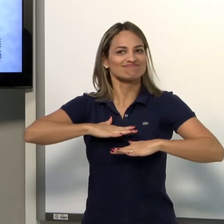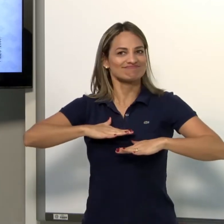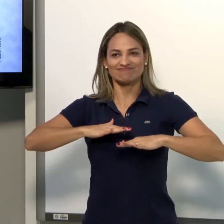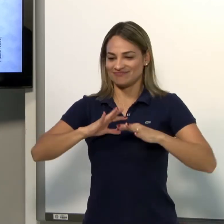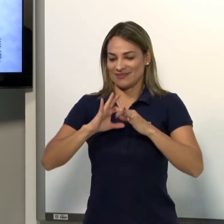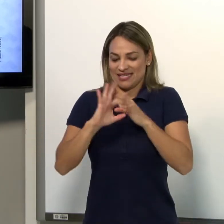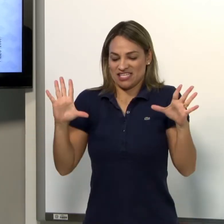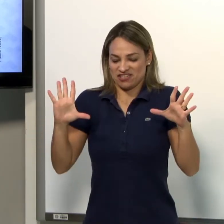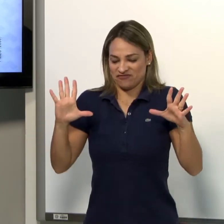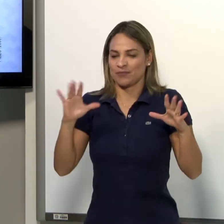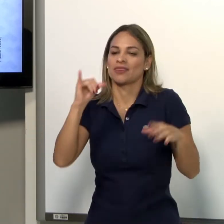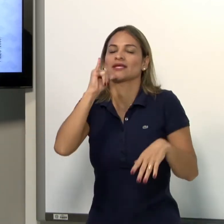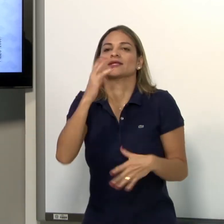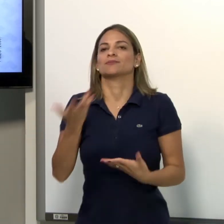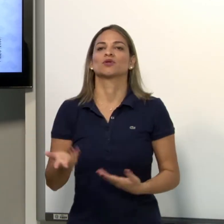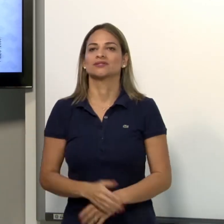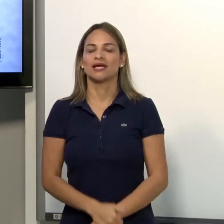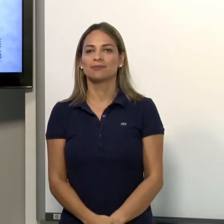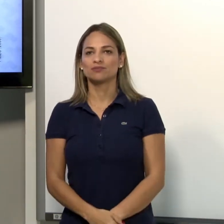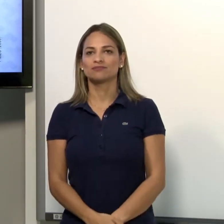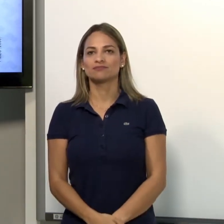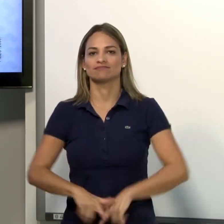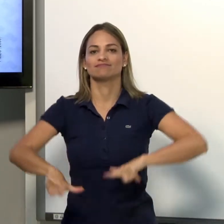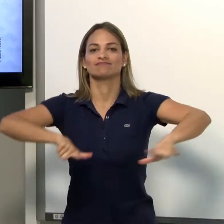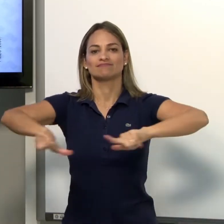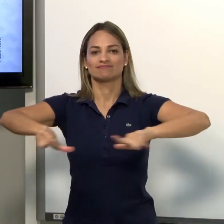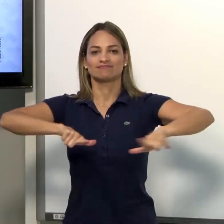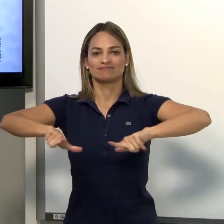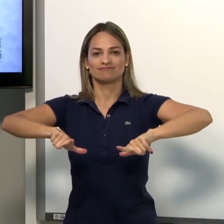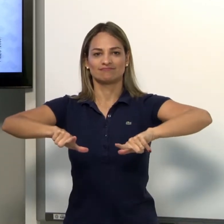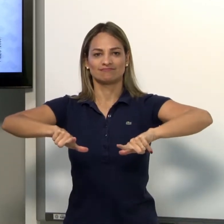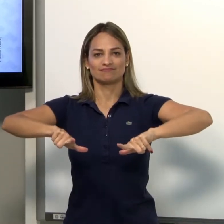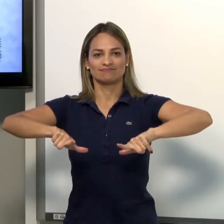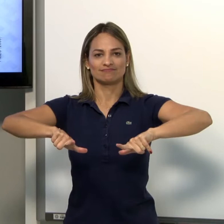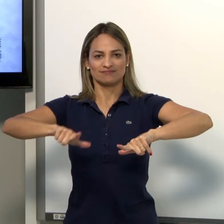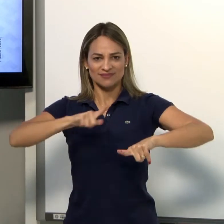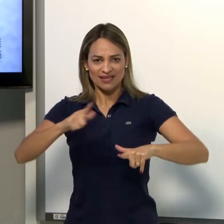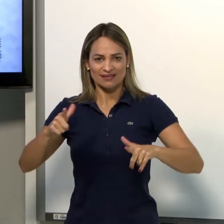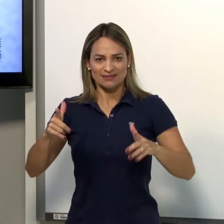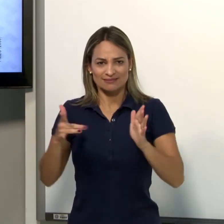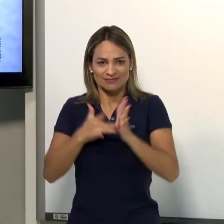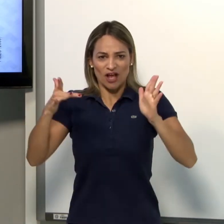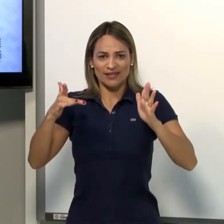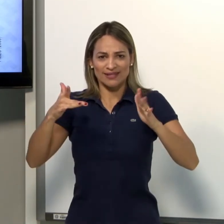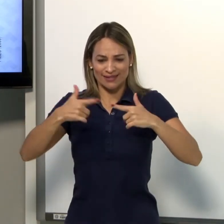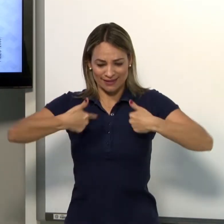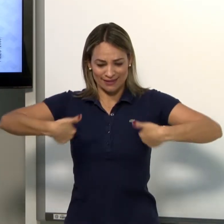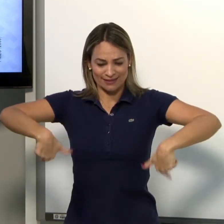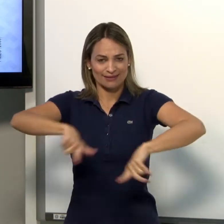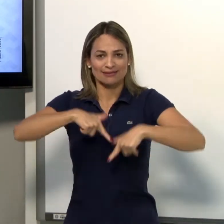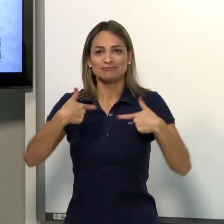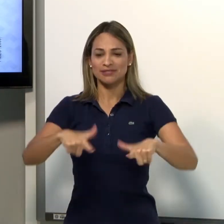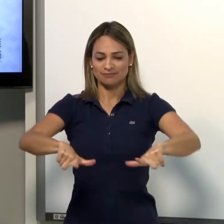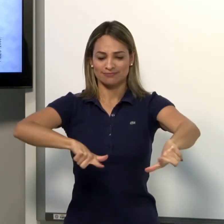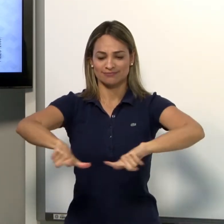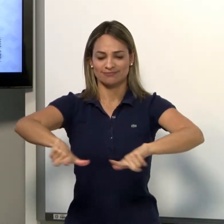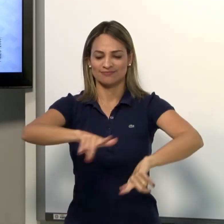que é livre. Por exemplo, o sinal de trabalhar. Ele toca em alguma parte do corpo? Não.